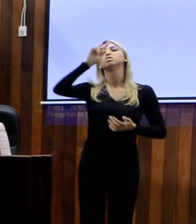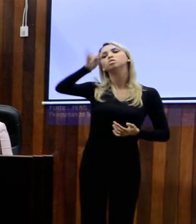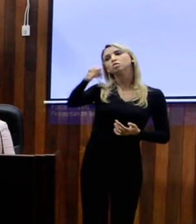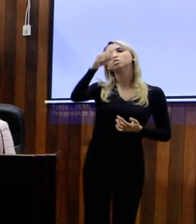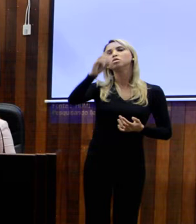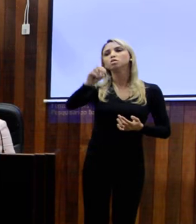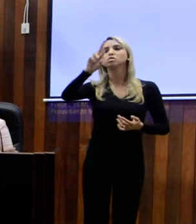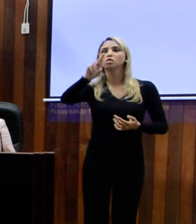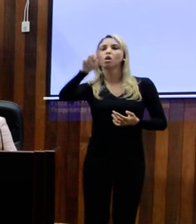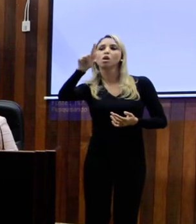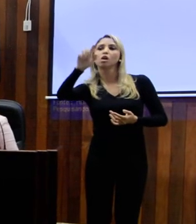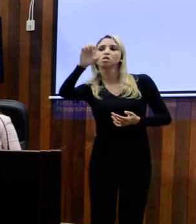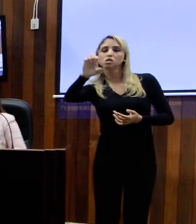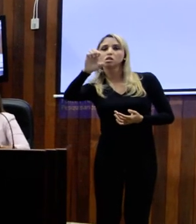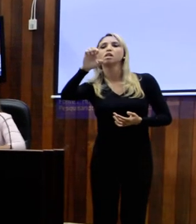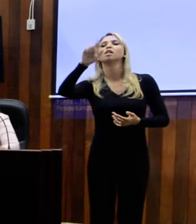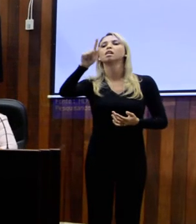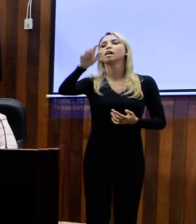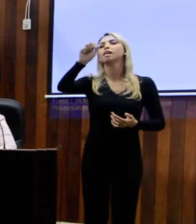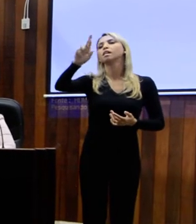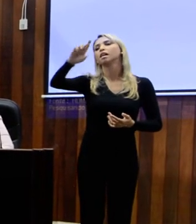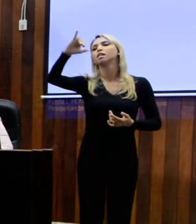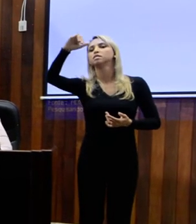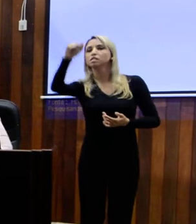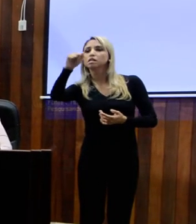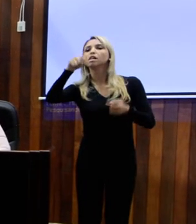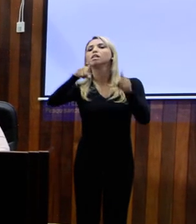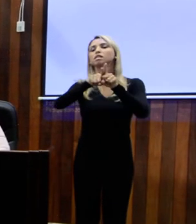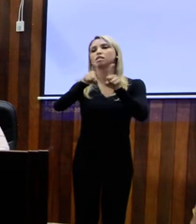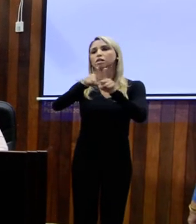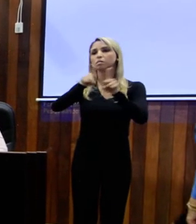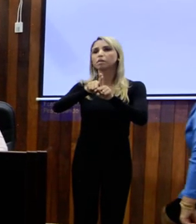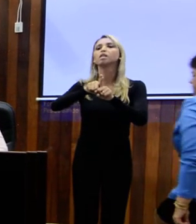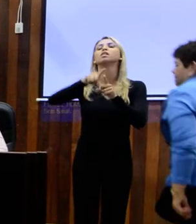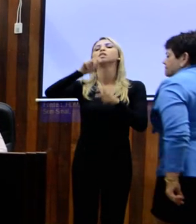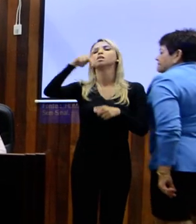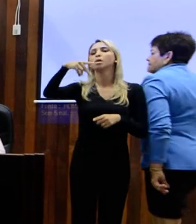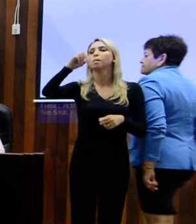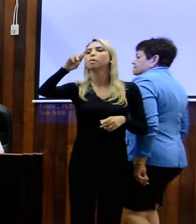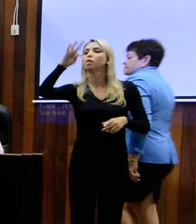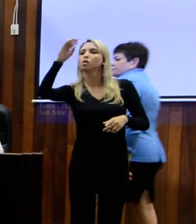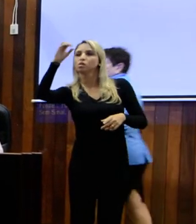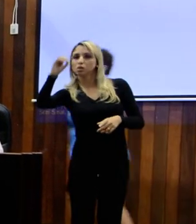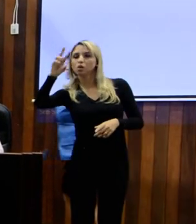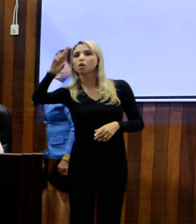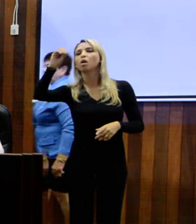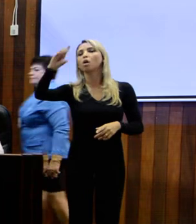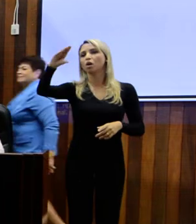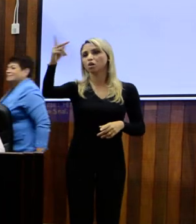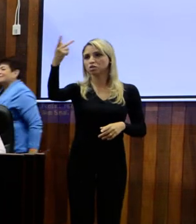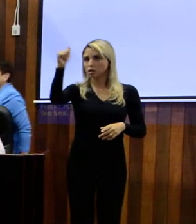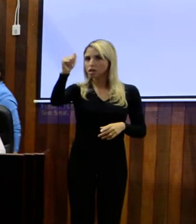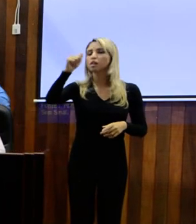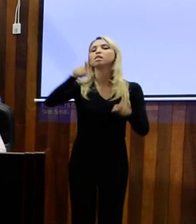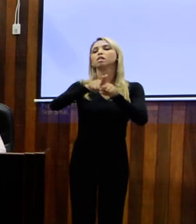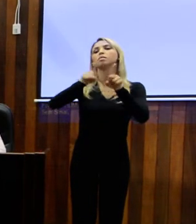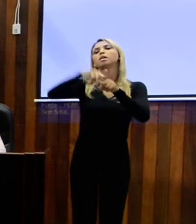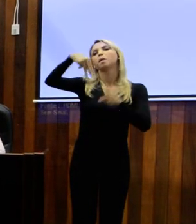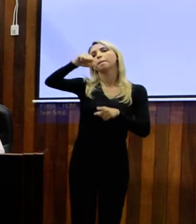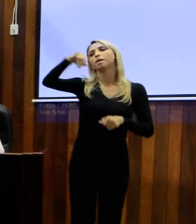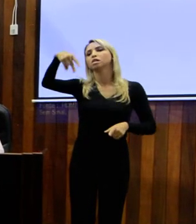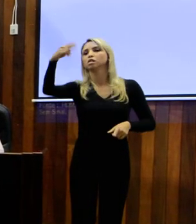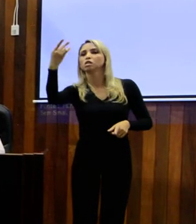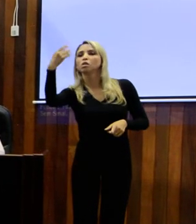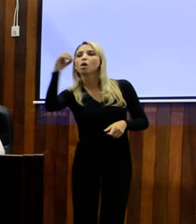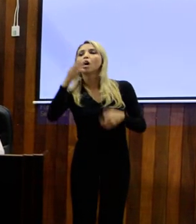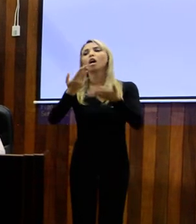do Porto Rocha e do Maninho Terra. Foram os três que nós imaginamos a nossa primeira edição